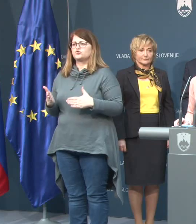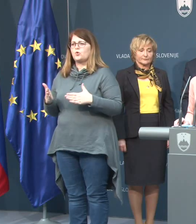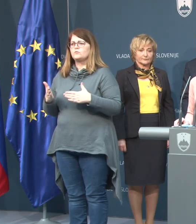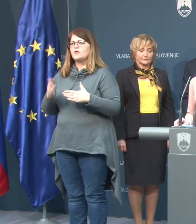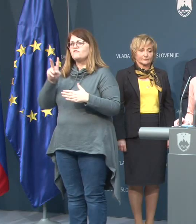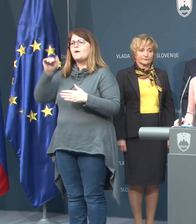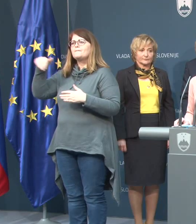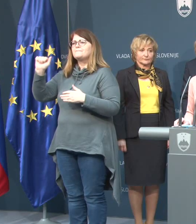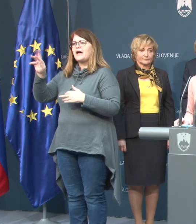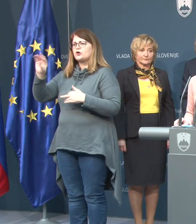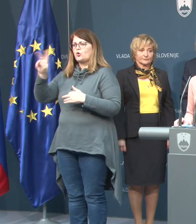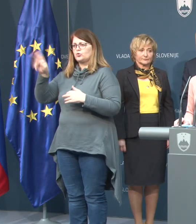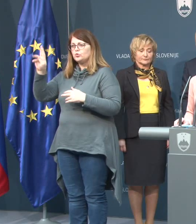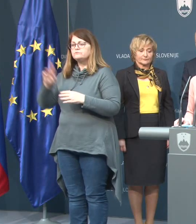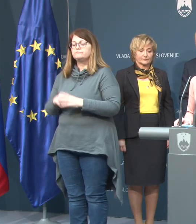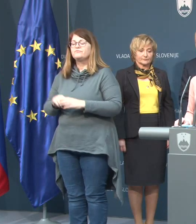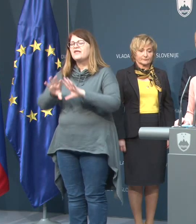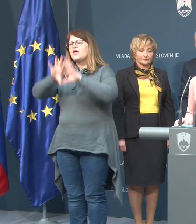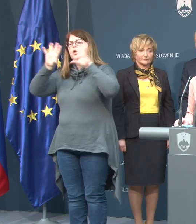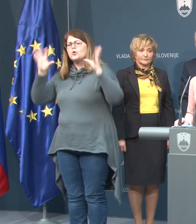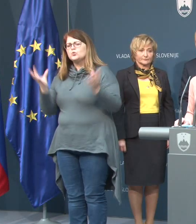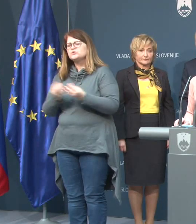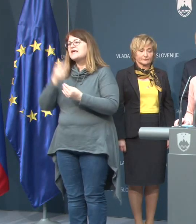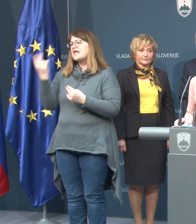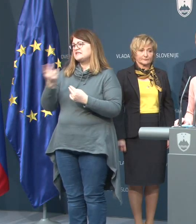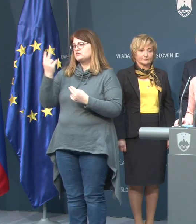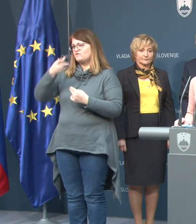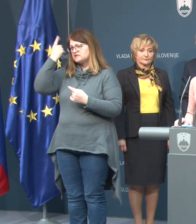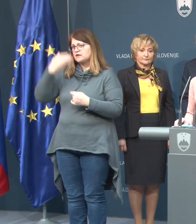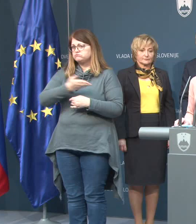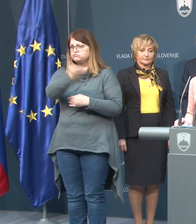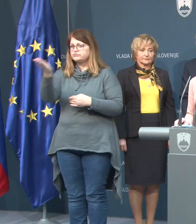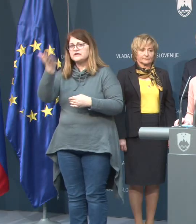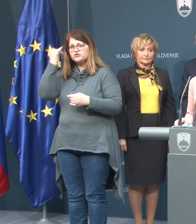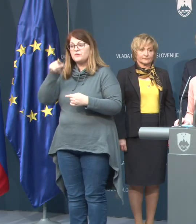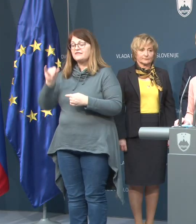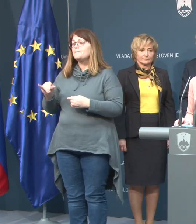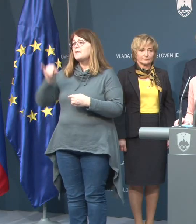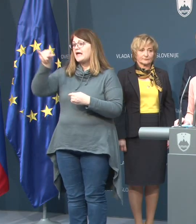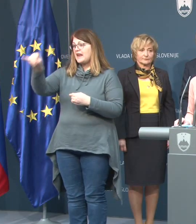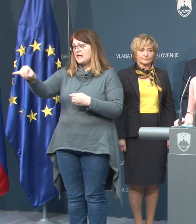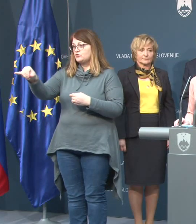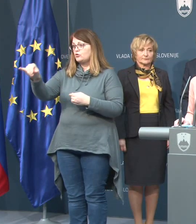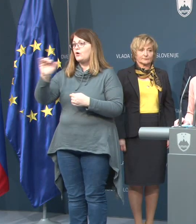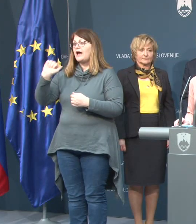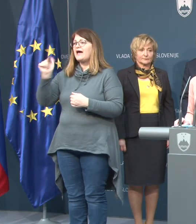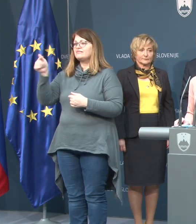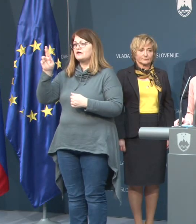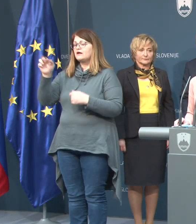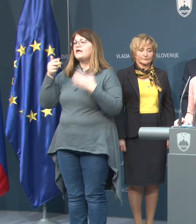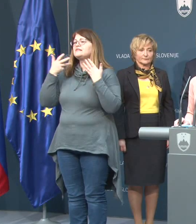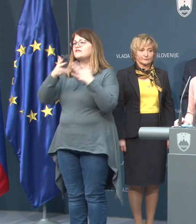v Maroku. Vse slovenske državljane, ki so bili na tem letu, torej, ATR